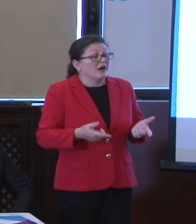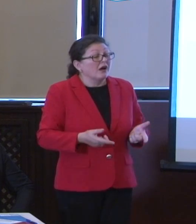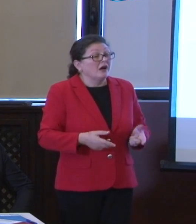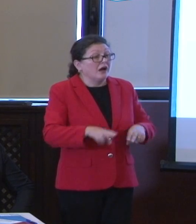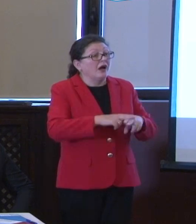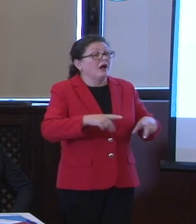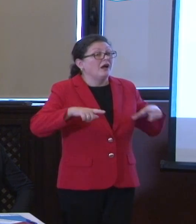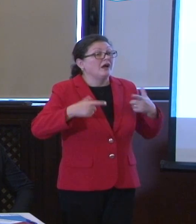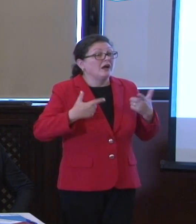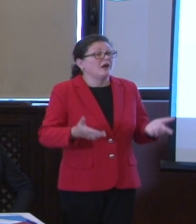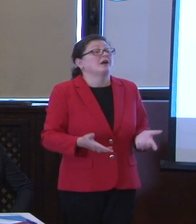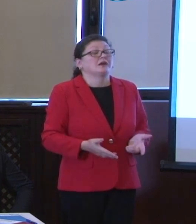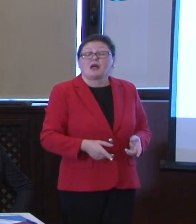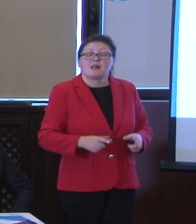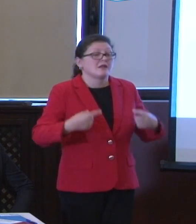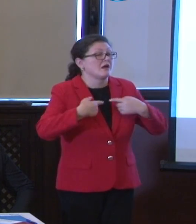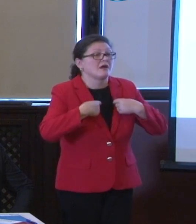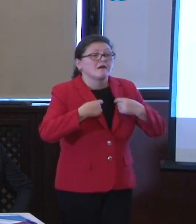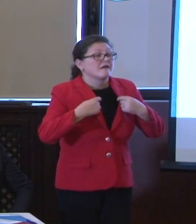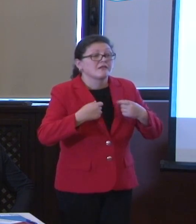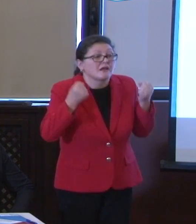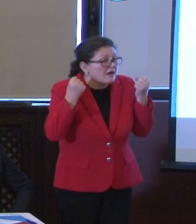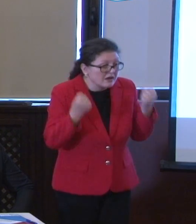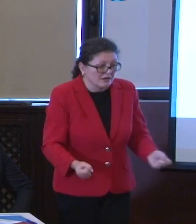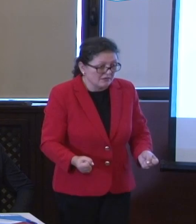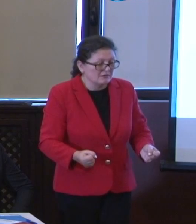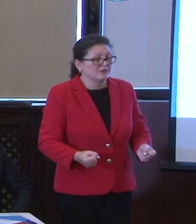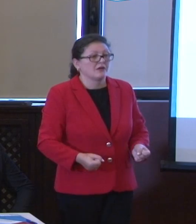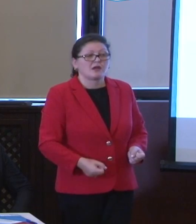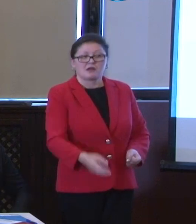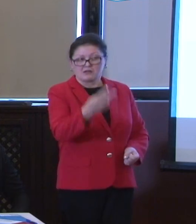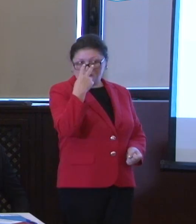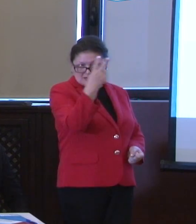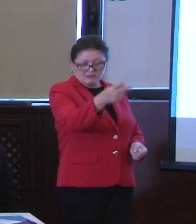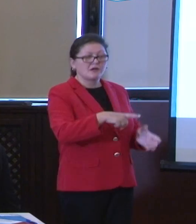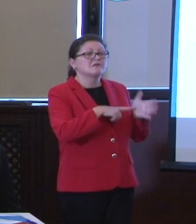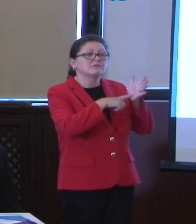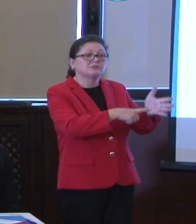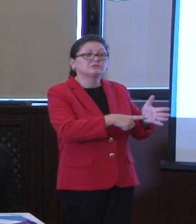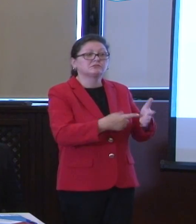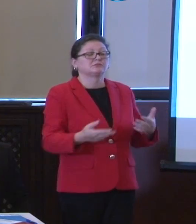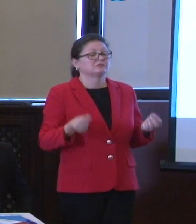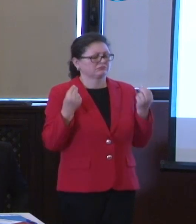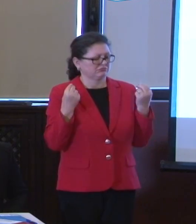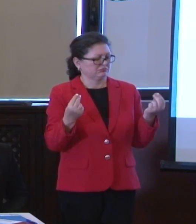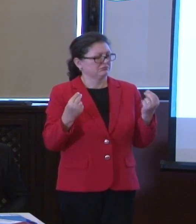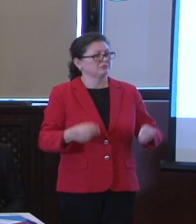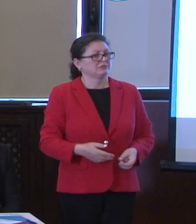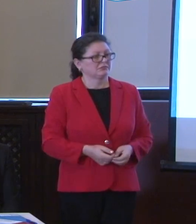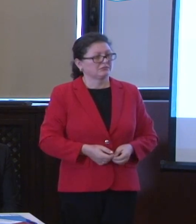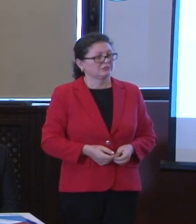trăiești, oricât de grea ar fi viață. Și asta e un model pentru toți cei care se plâncă pentru lucruri mici și nesignificativi.